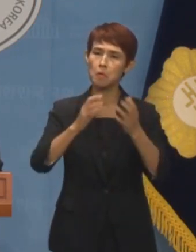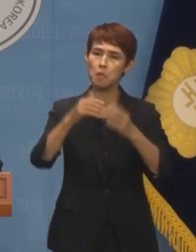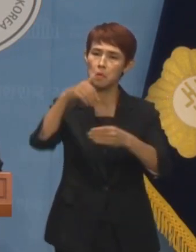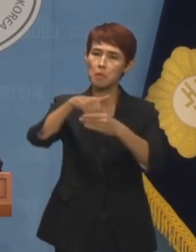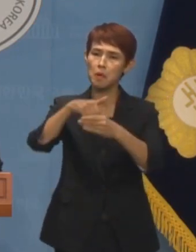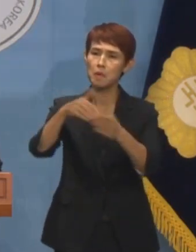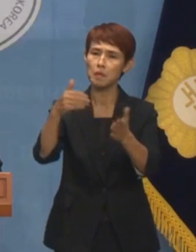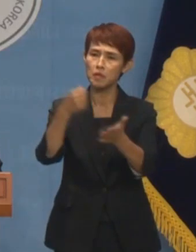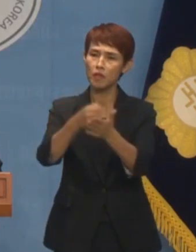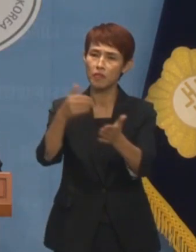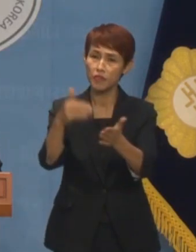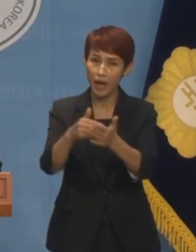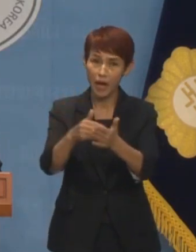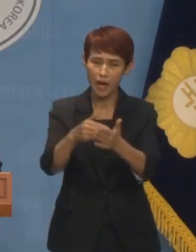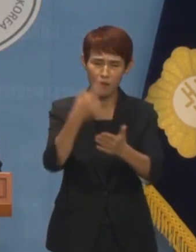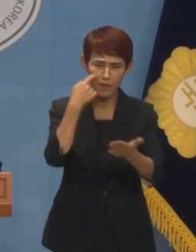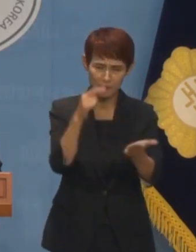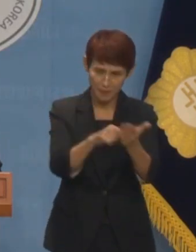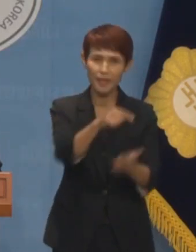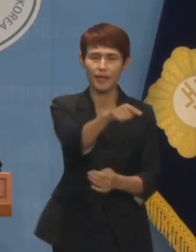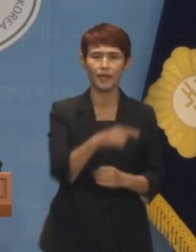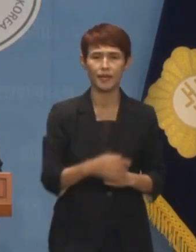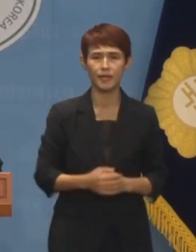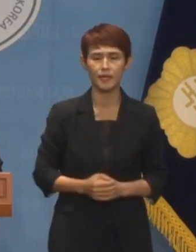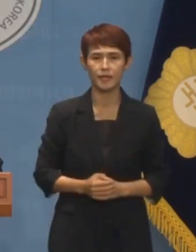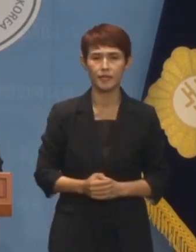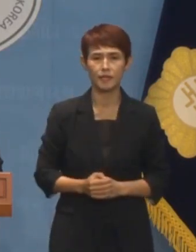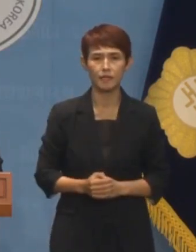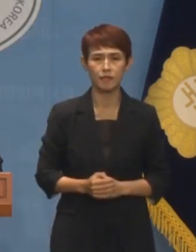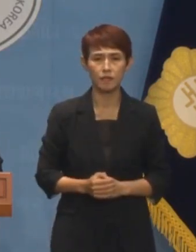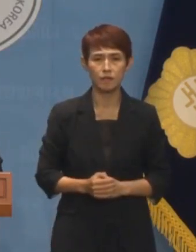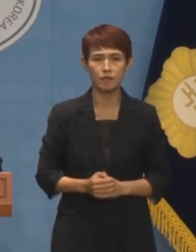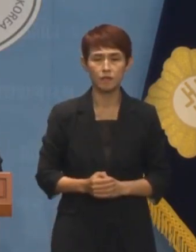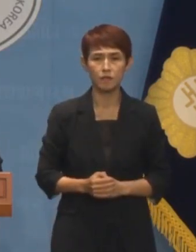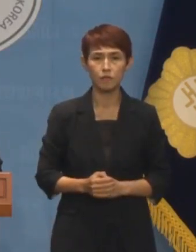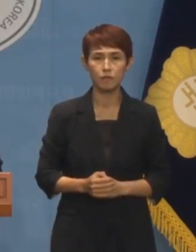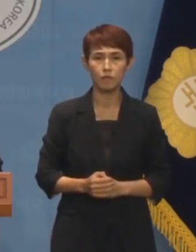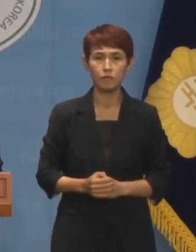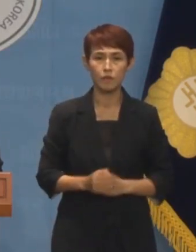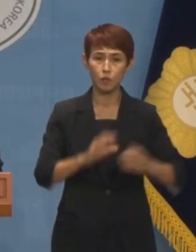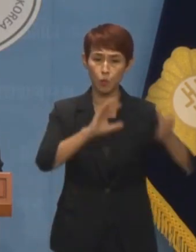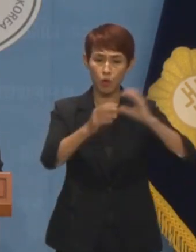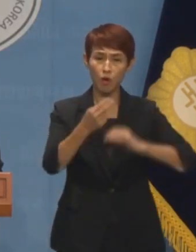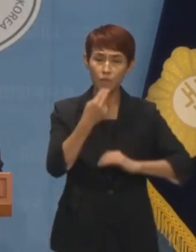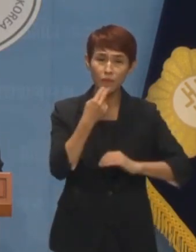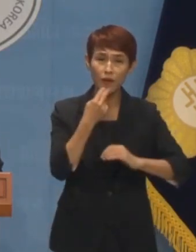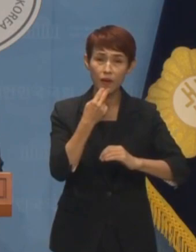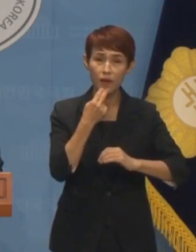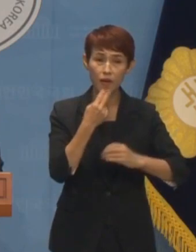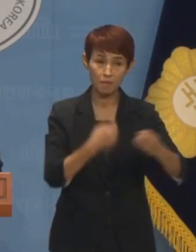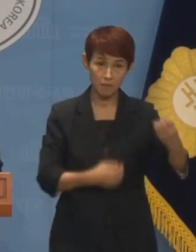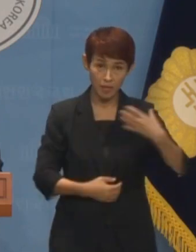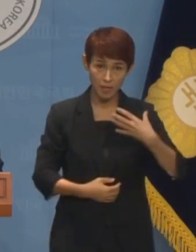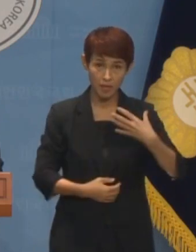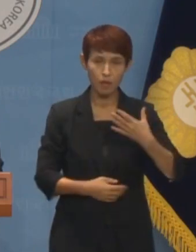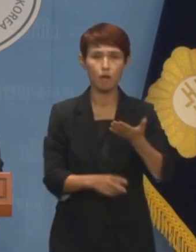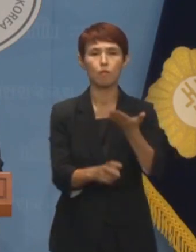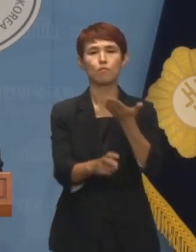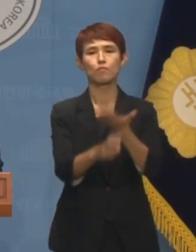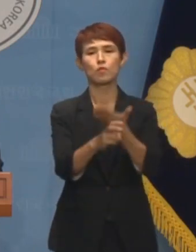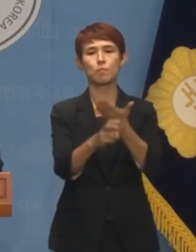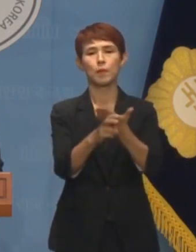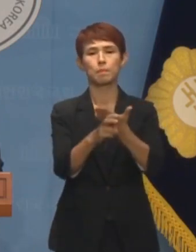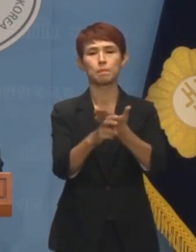증언으로 이미 확인됐습니다. 토론 없다는 증언은 불법적으로